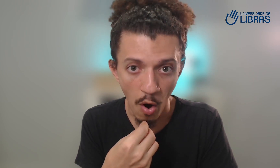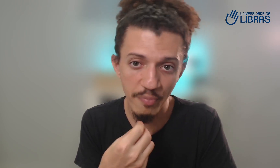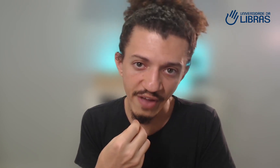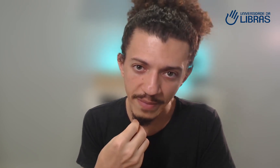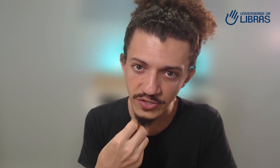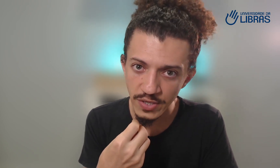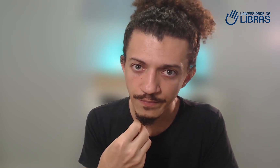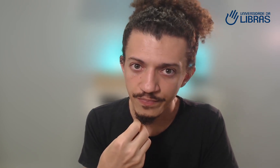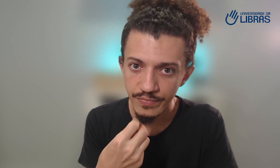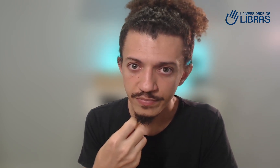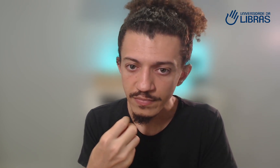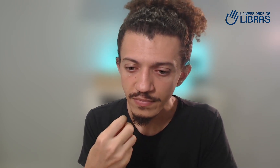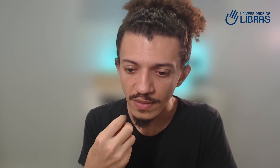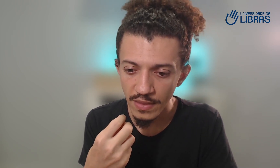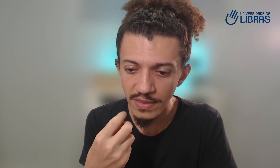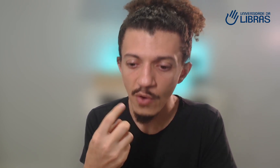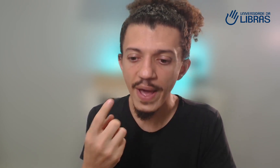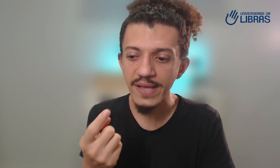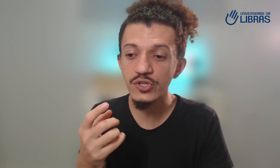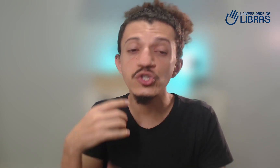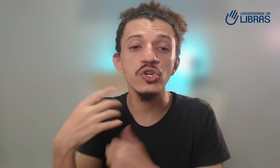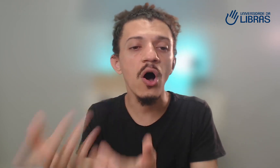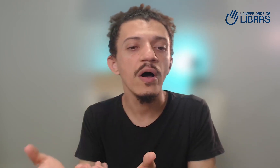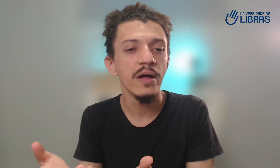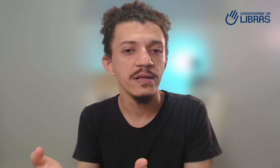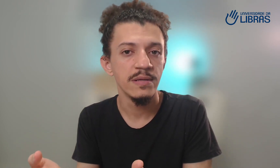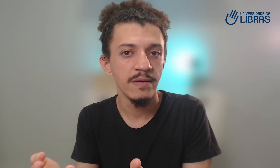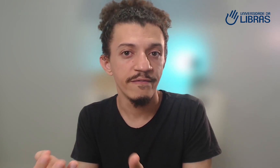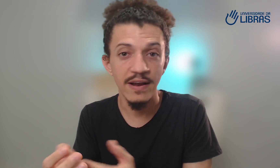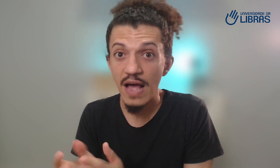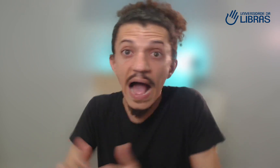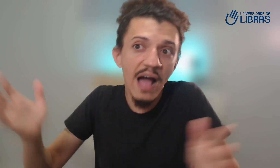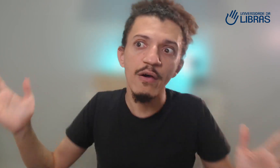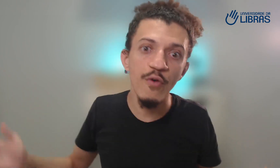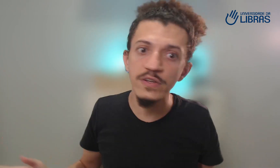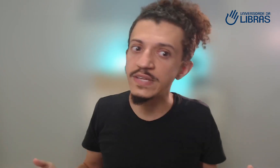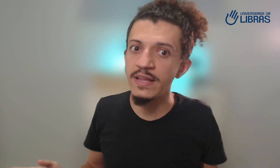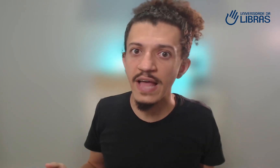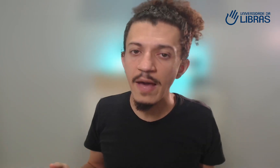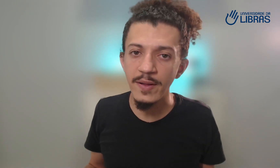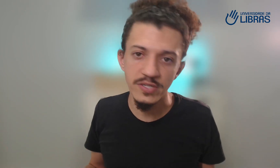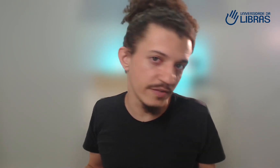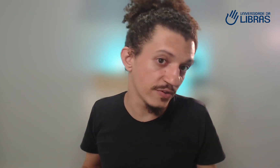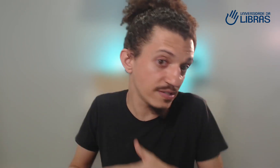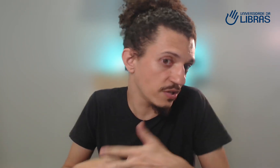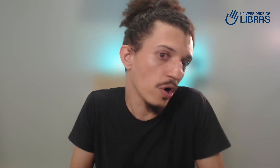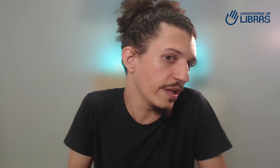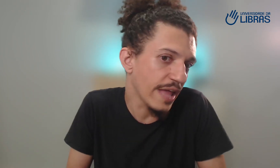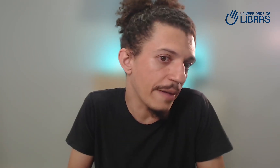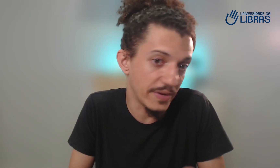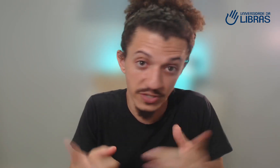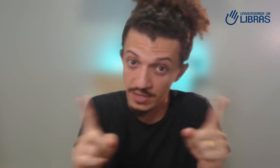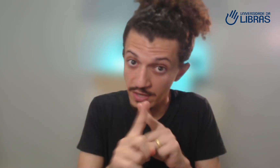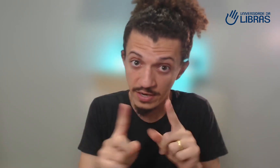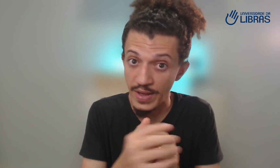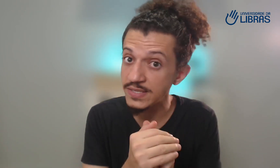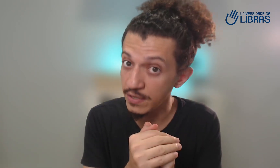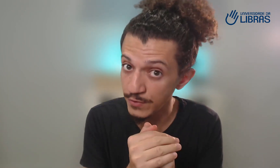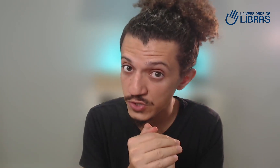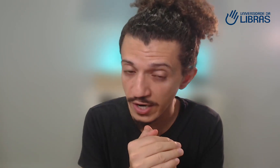obviamente, não é só falar ah, eu vou ser intérprete que você se torne intérprete. Não é assim que funciona.